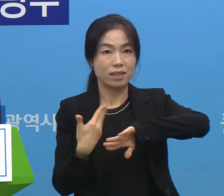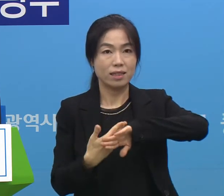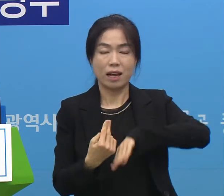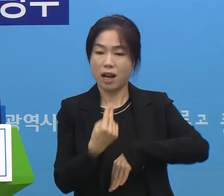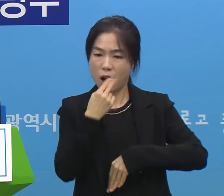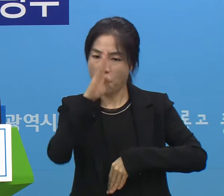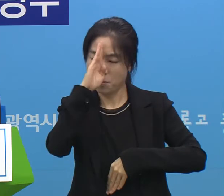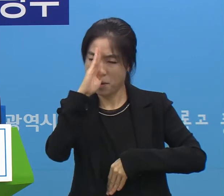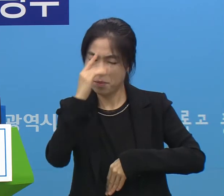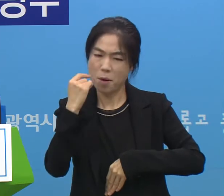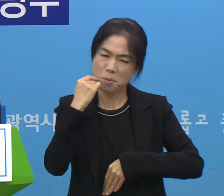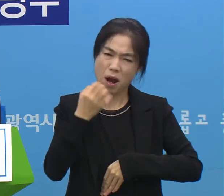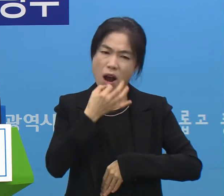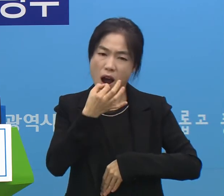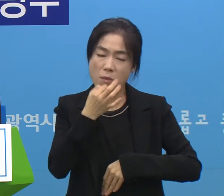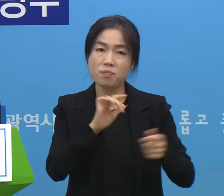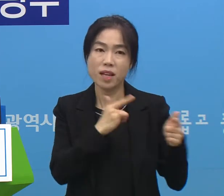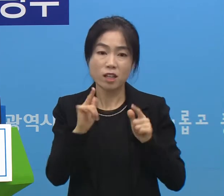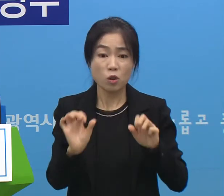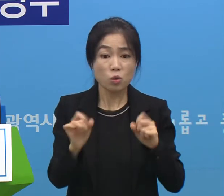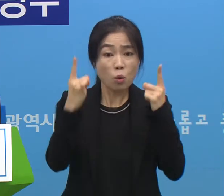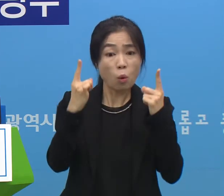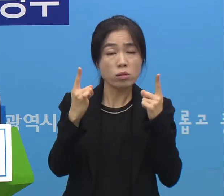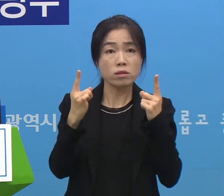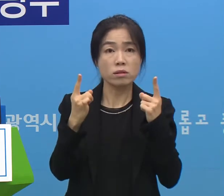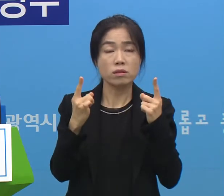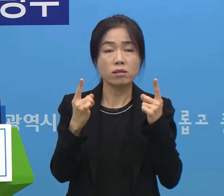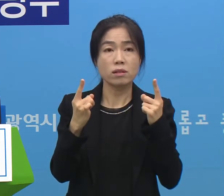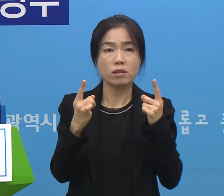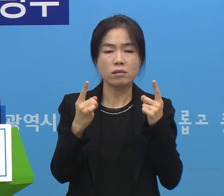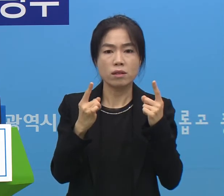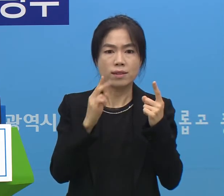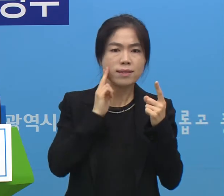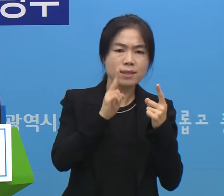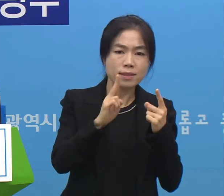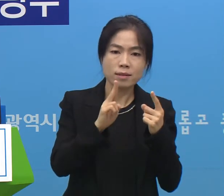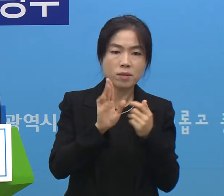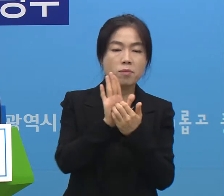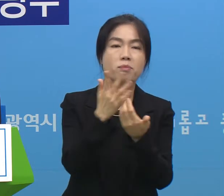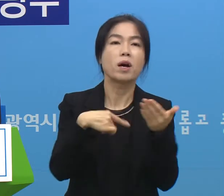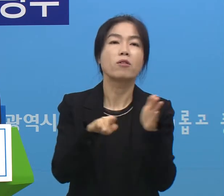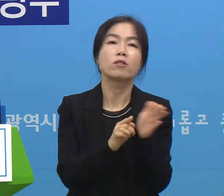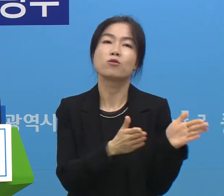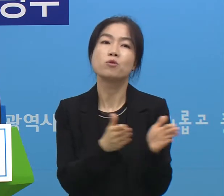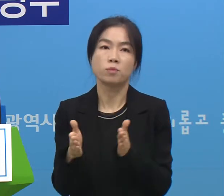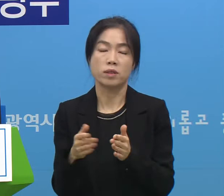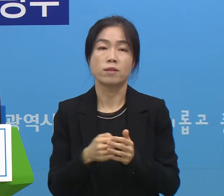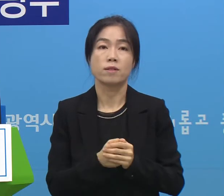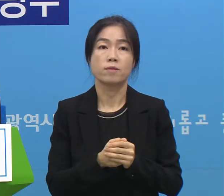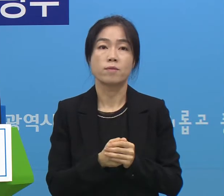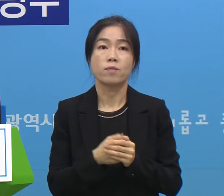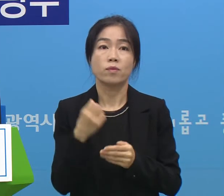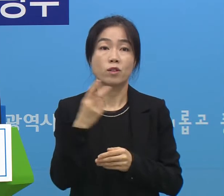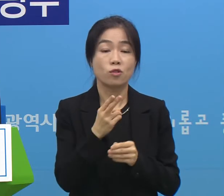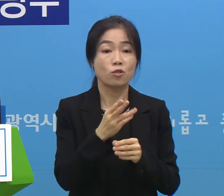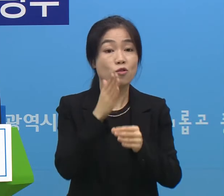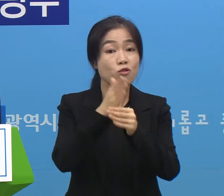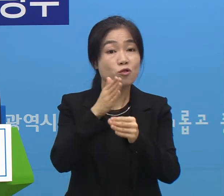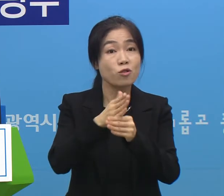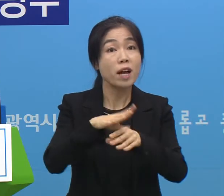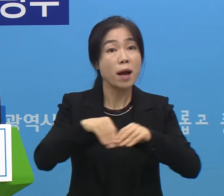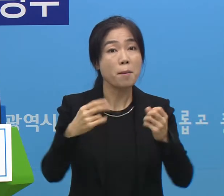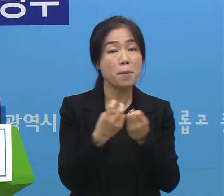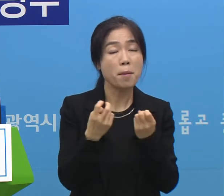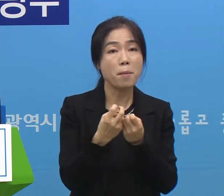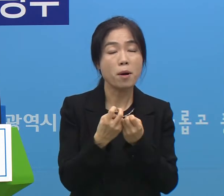인플루엔자라든지 이런 게 중첩돼서 더 악화되지 않도록 저희들이 준비를 할 것입니다 그리고 중기 대책으로는